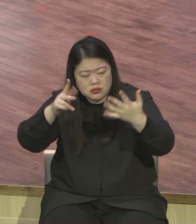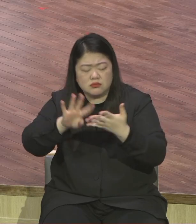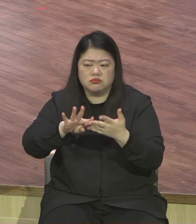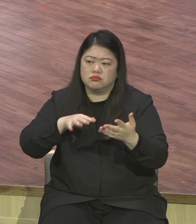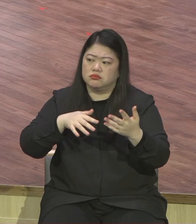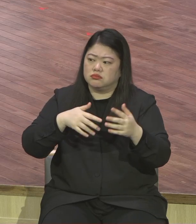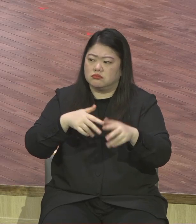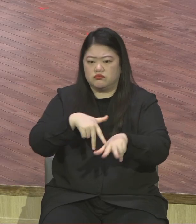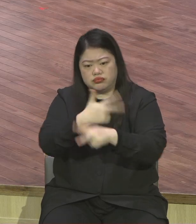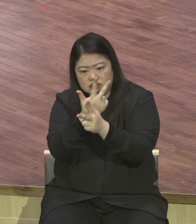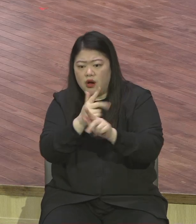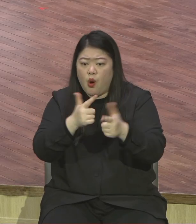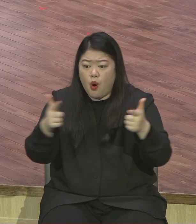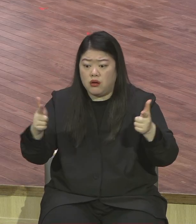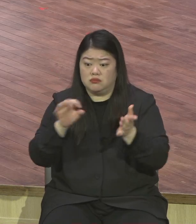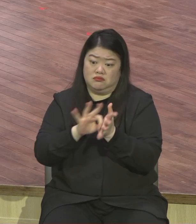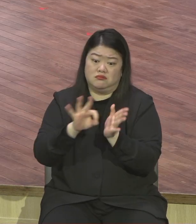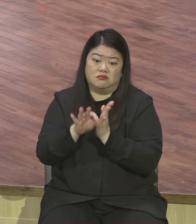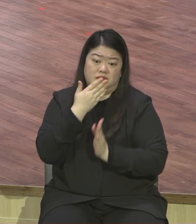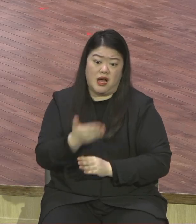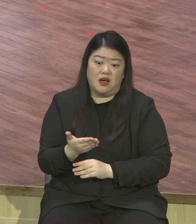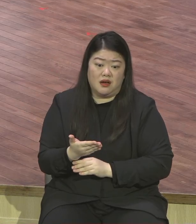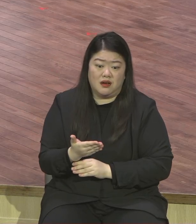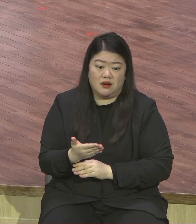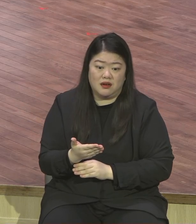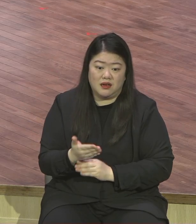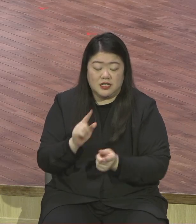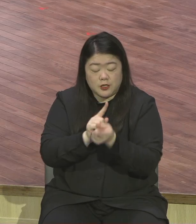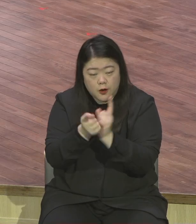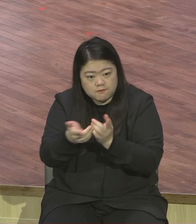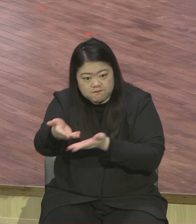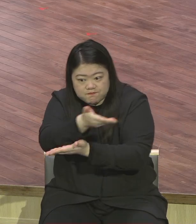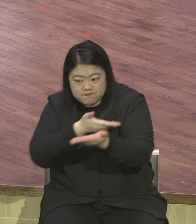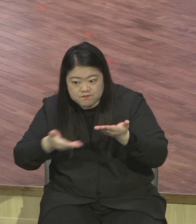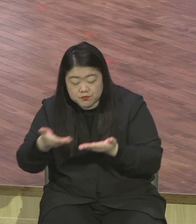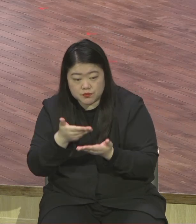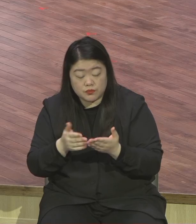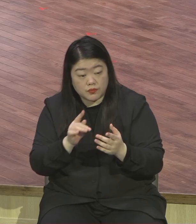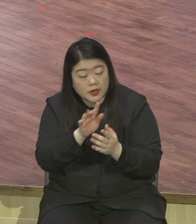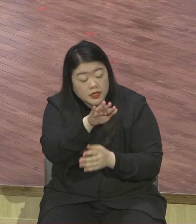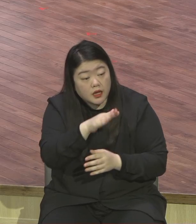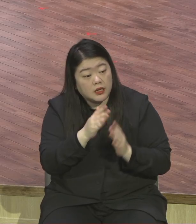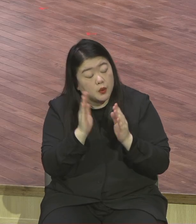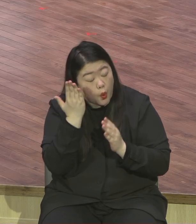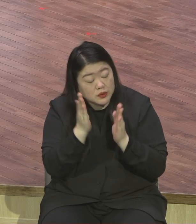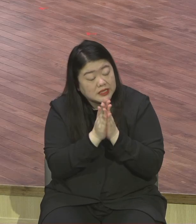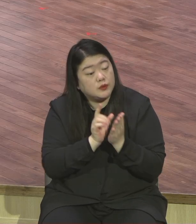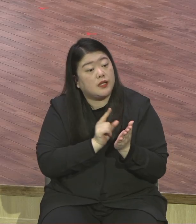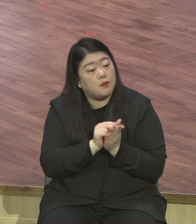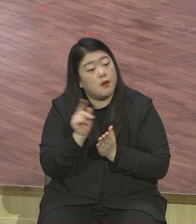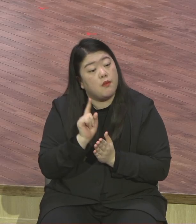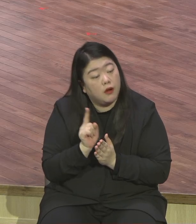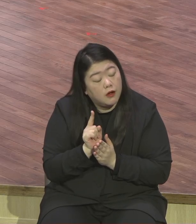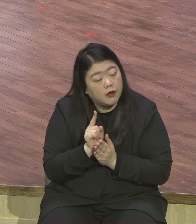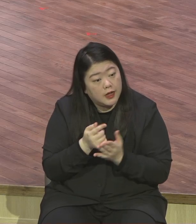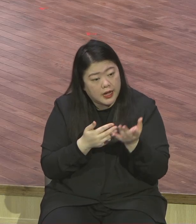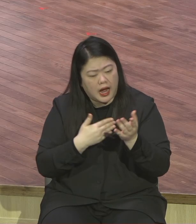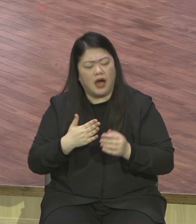있는 줄 알고 있어요 하면서 함께 기도하고 기도 제목 서로 나누면서 어려움을 함께 나누면서